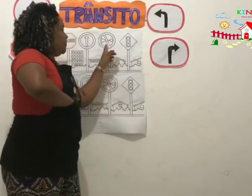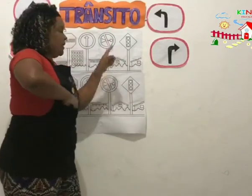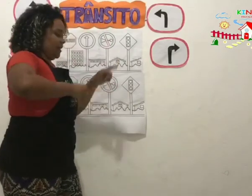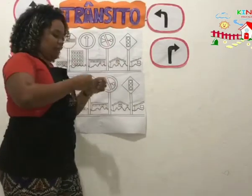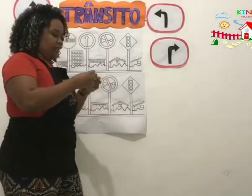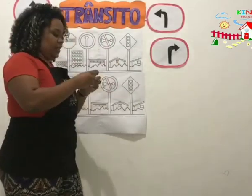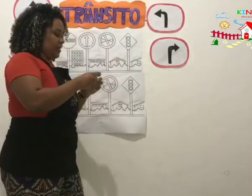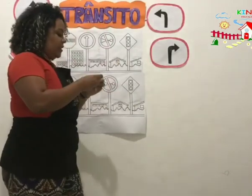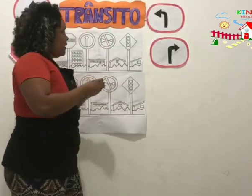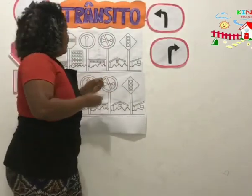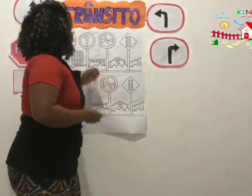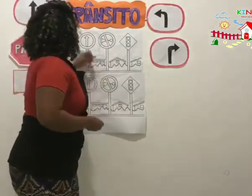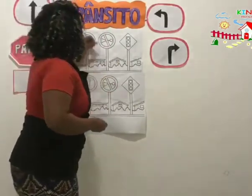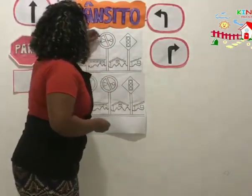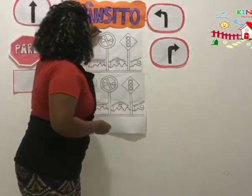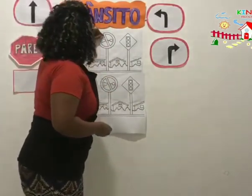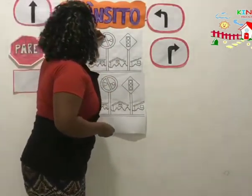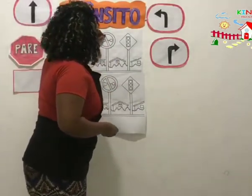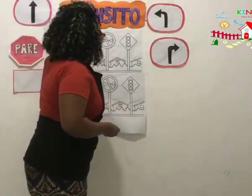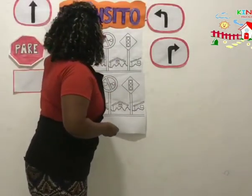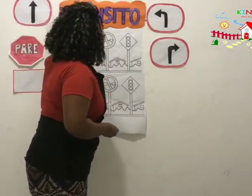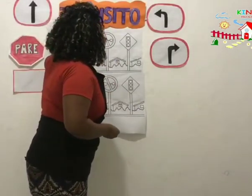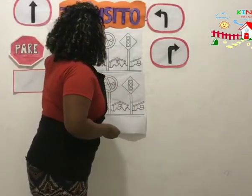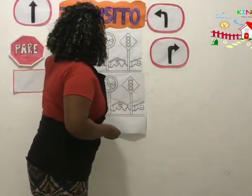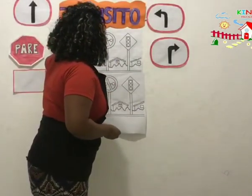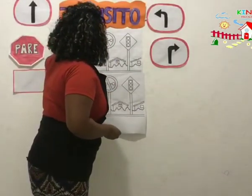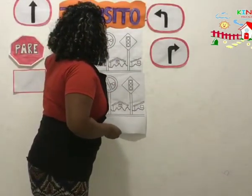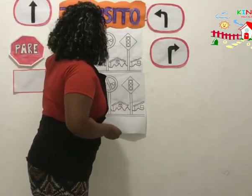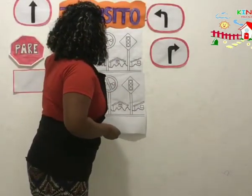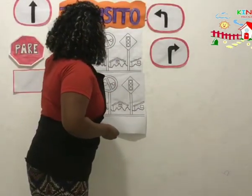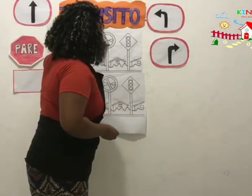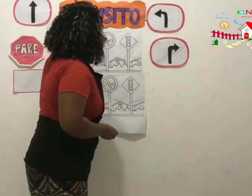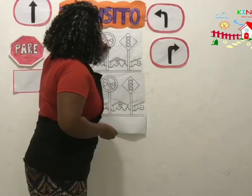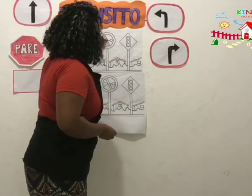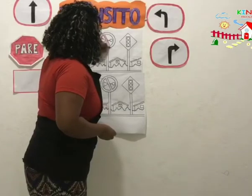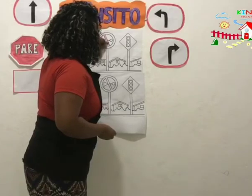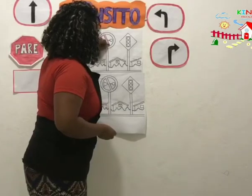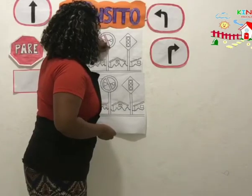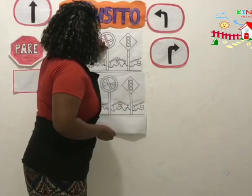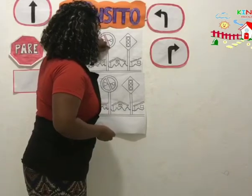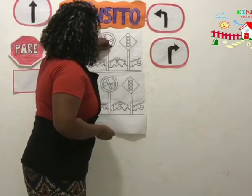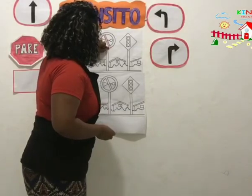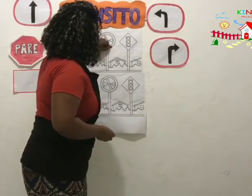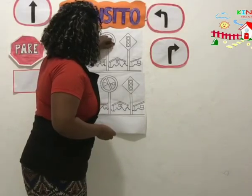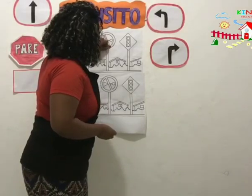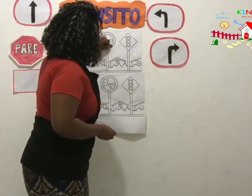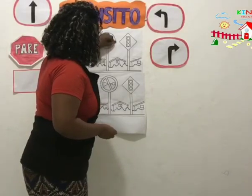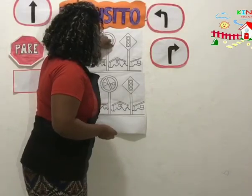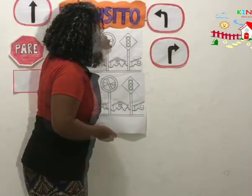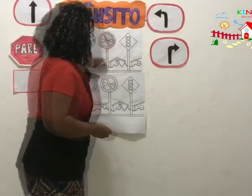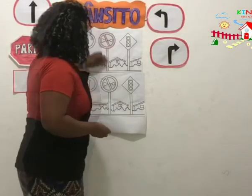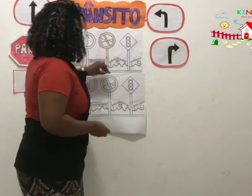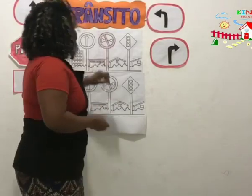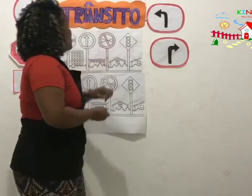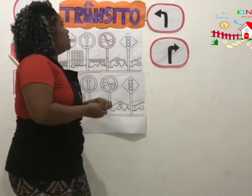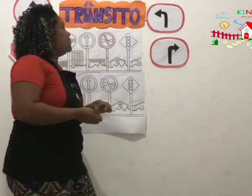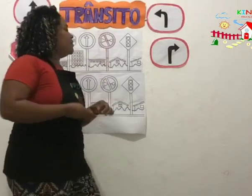plaquinha aqui. Então, pintem aí. Bem bonita, hein? Muito